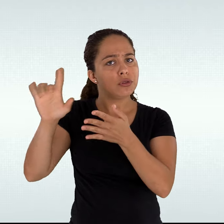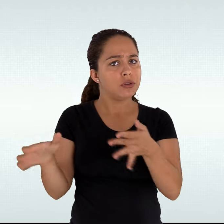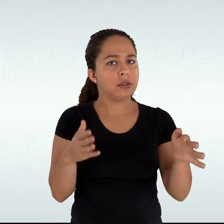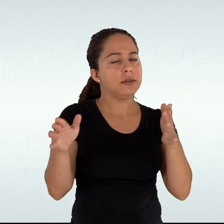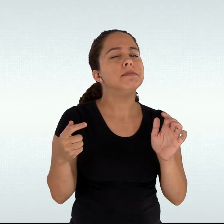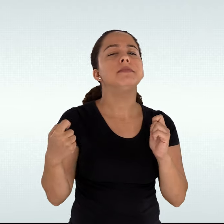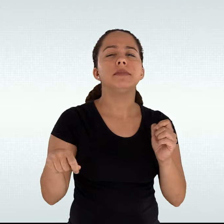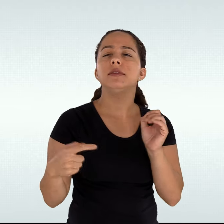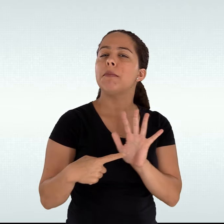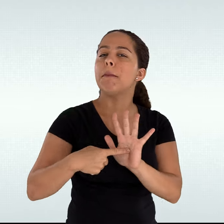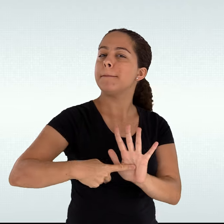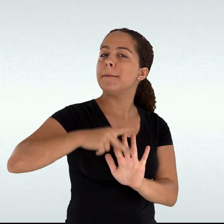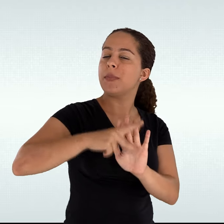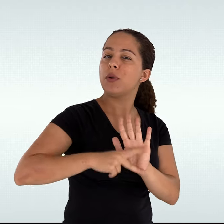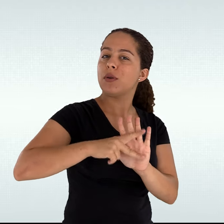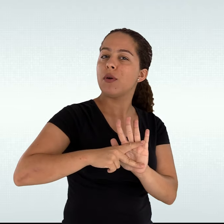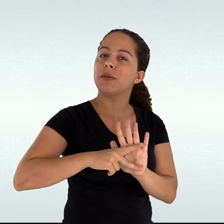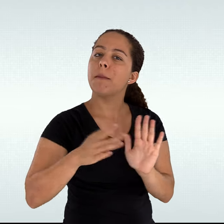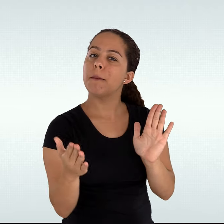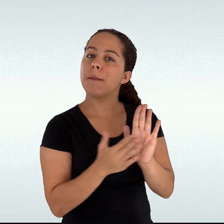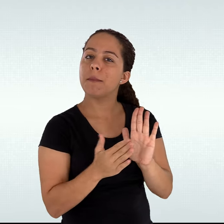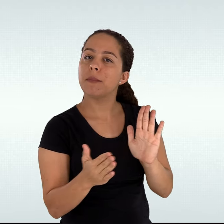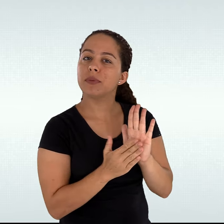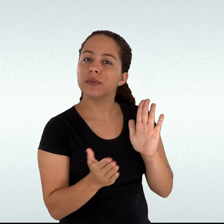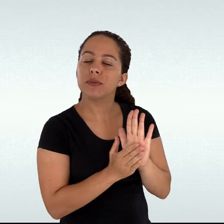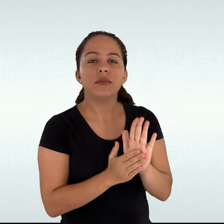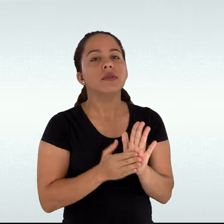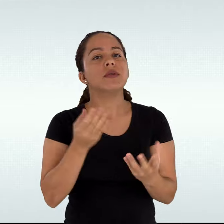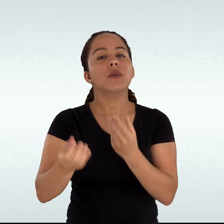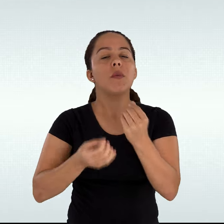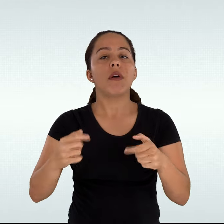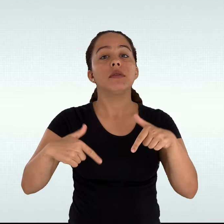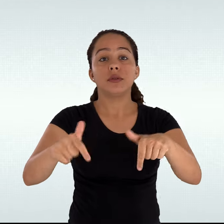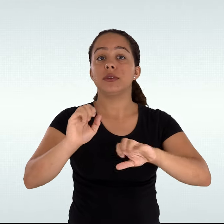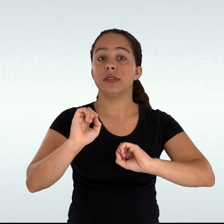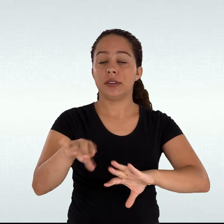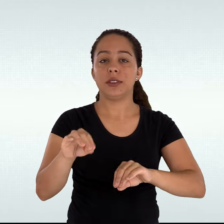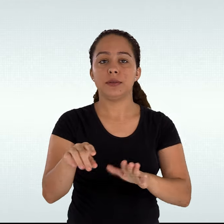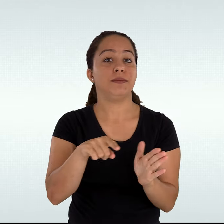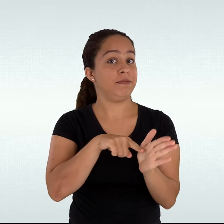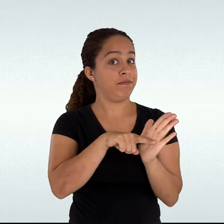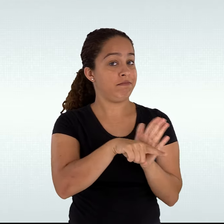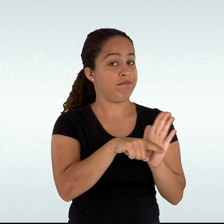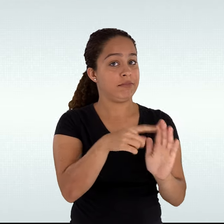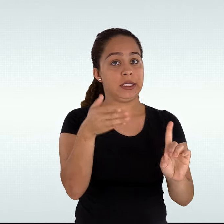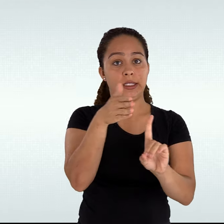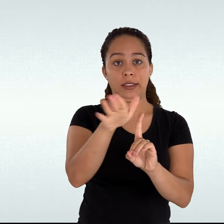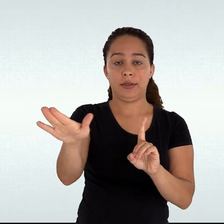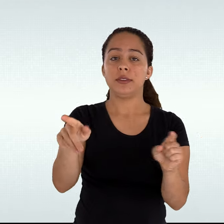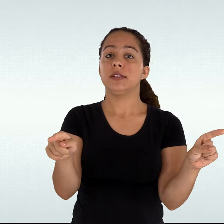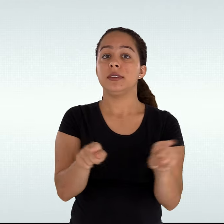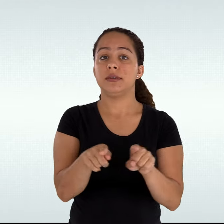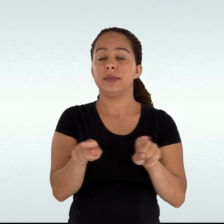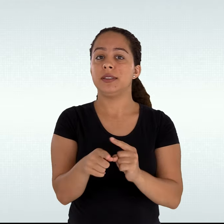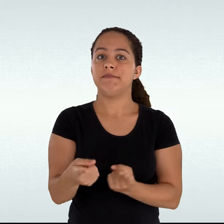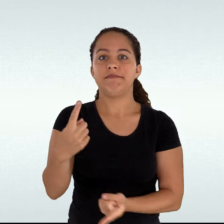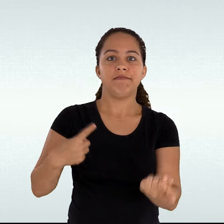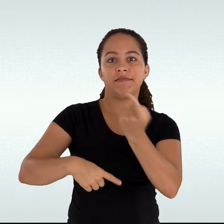propostas, projetos e ações de ensino, de pesquisa, de extensão e de inovação que